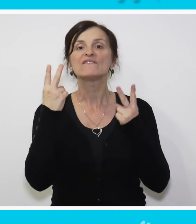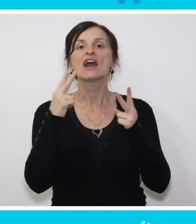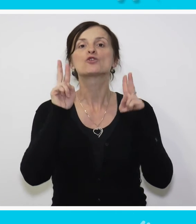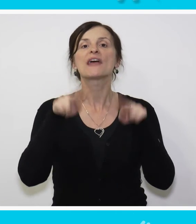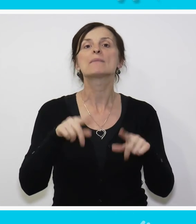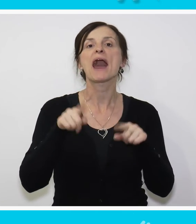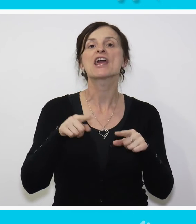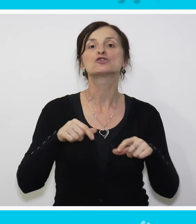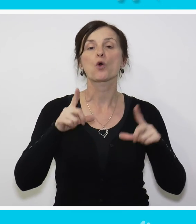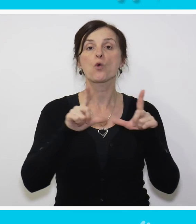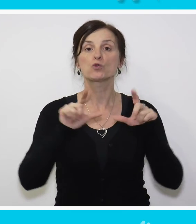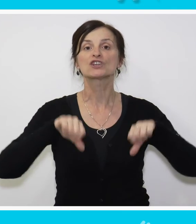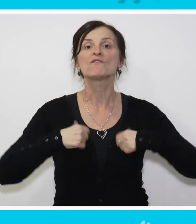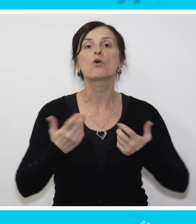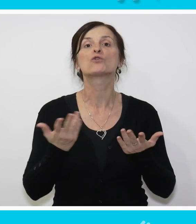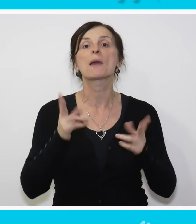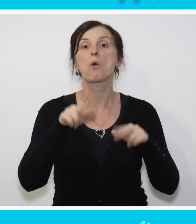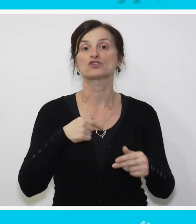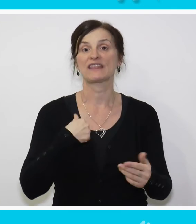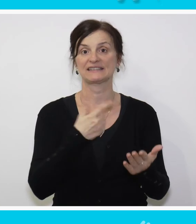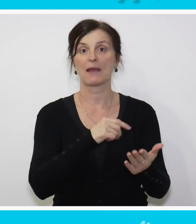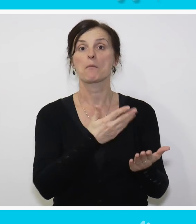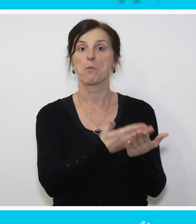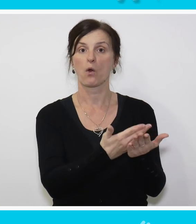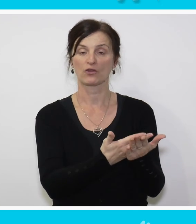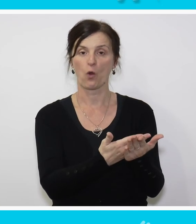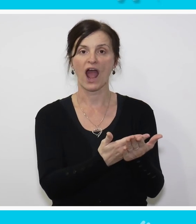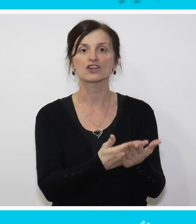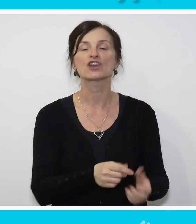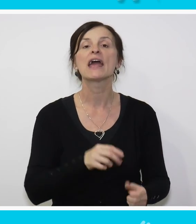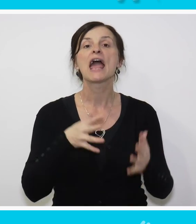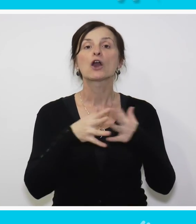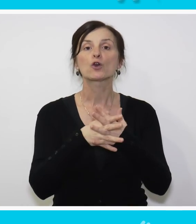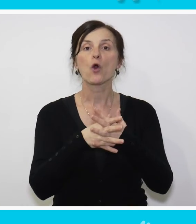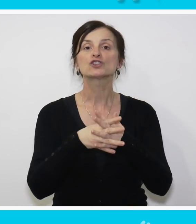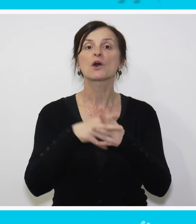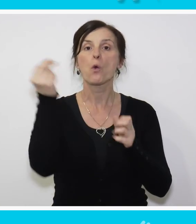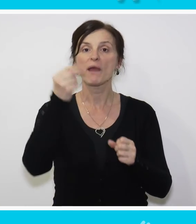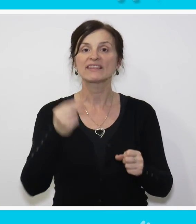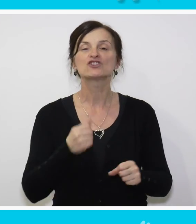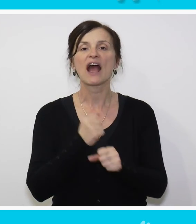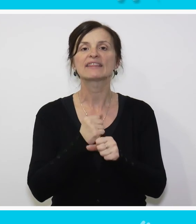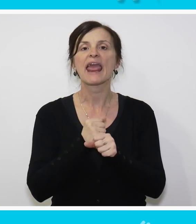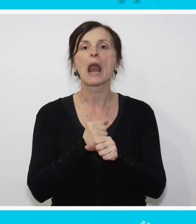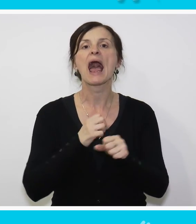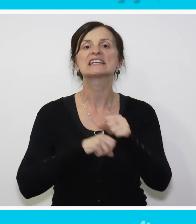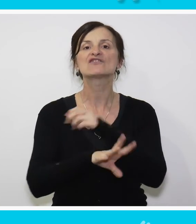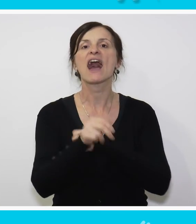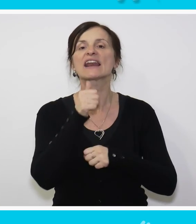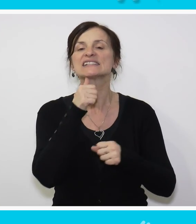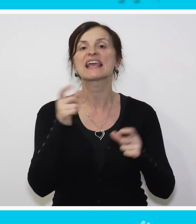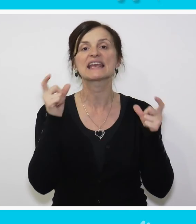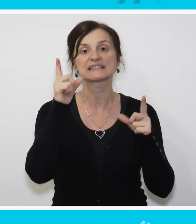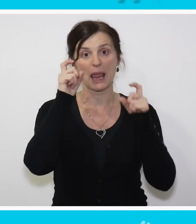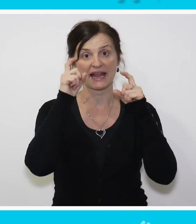ima neki segment u životu u kome može da se dokaže. Kroz umetnička dela stvara se i